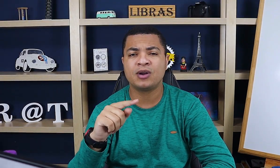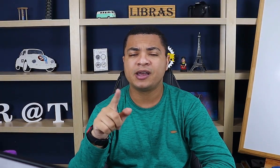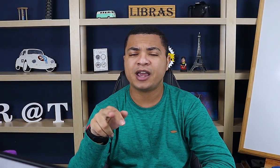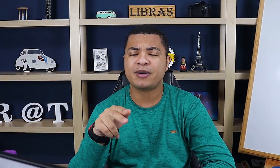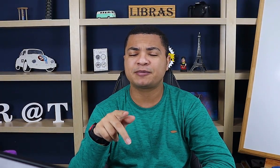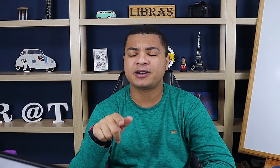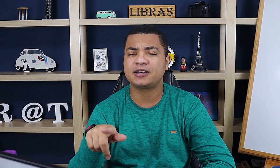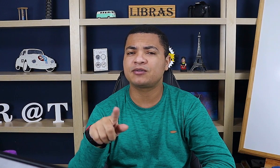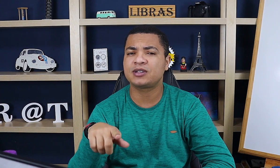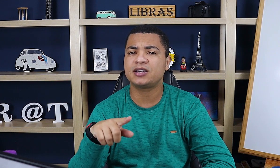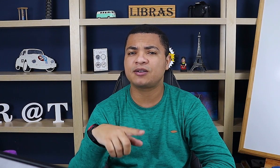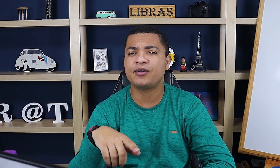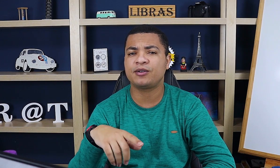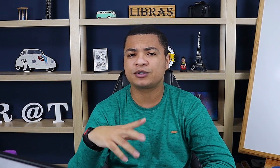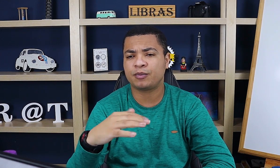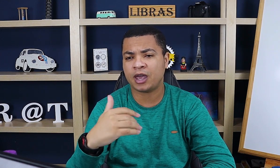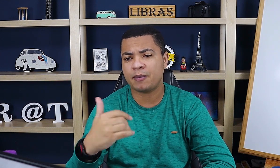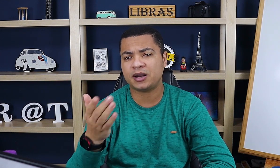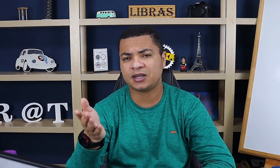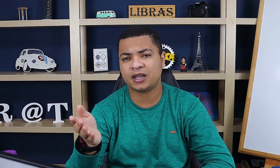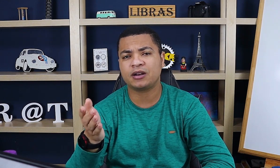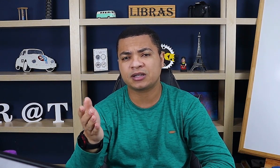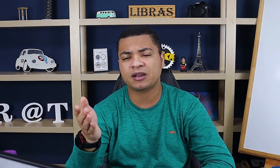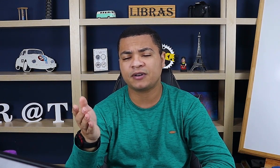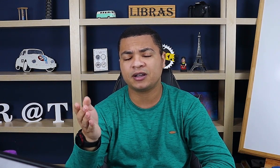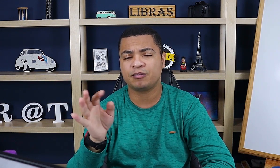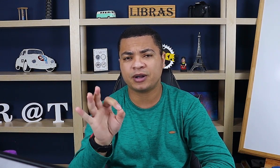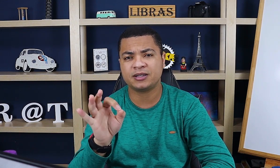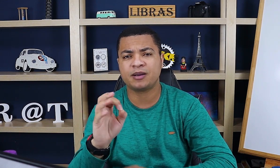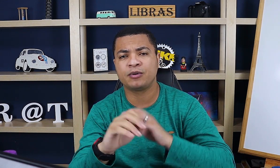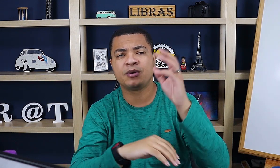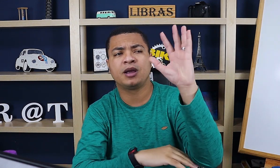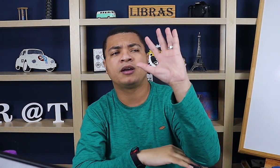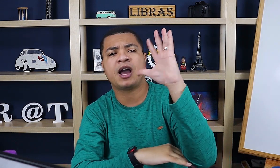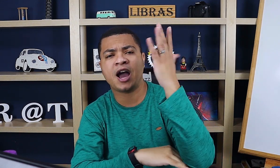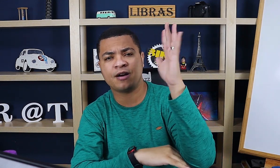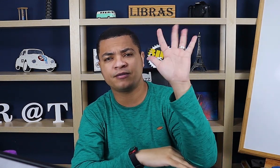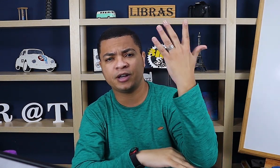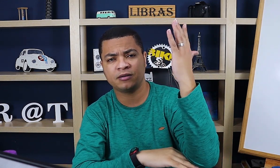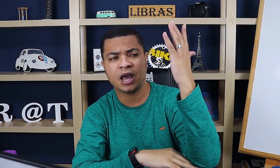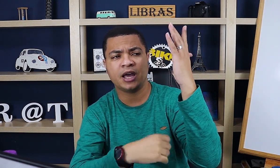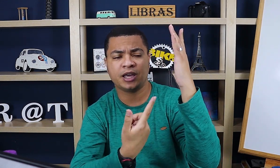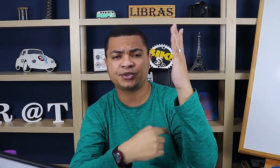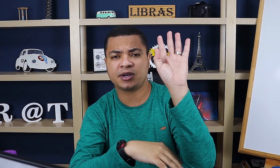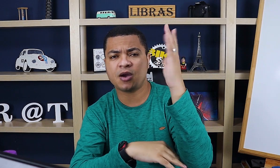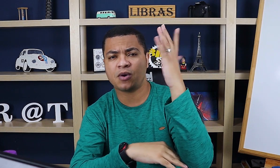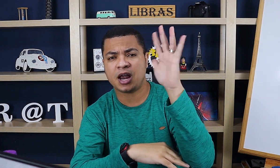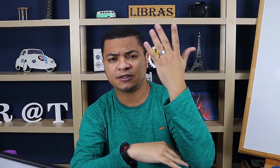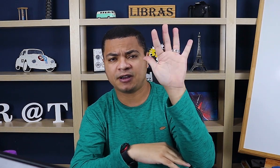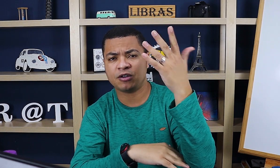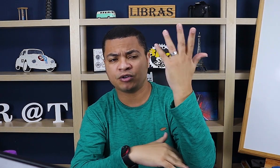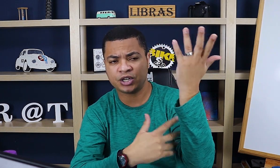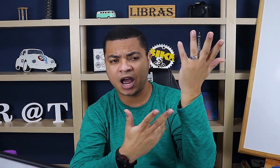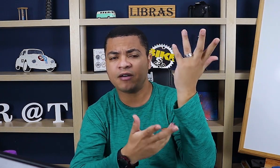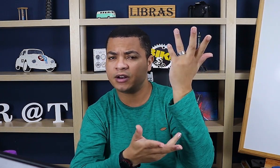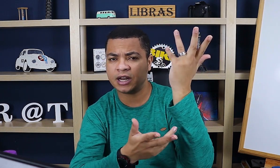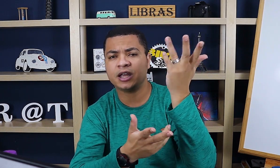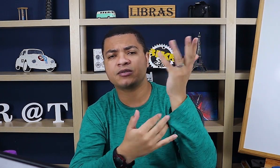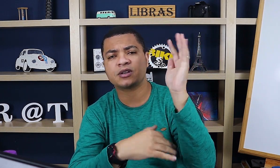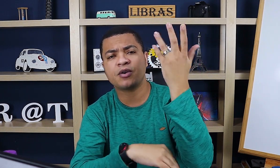é mais parecido com os sinais icônicos, porque representa aquilo que você tá falando. Por exemplo, a árvore. Isso aqui é um classificador de árvore, né? E é um sinal